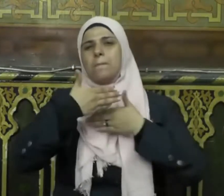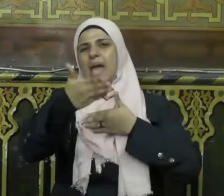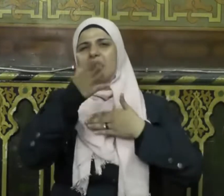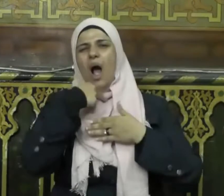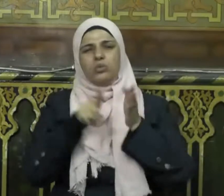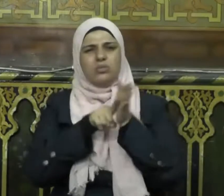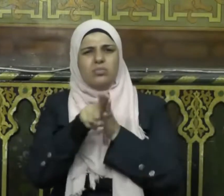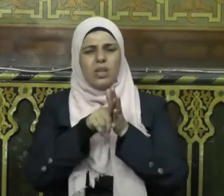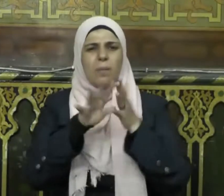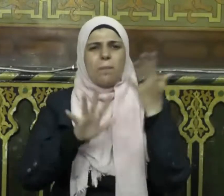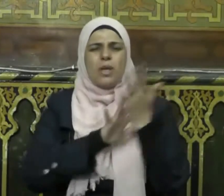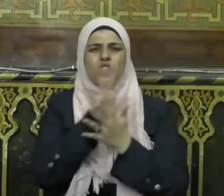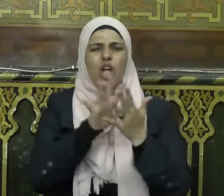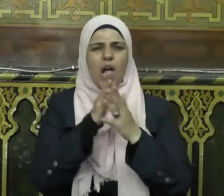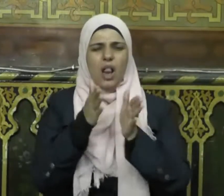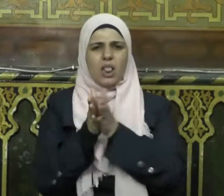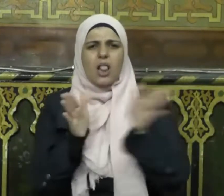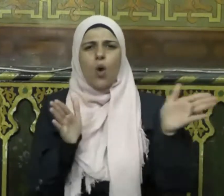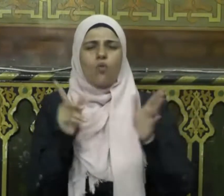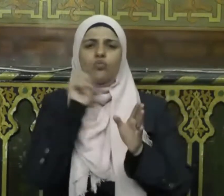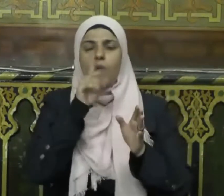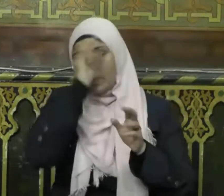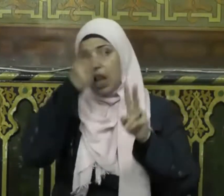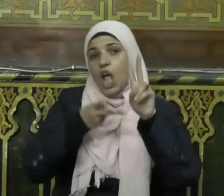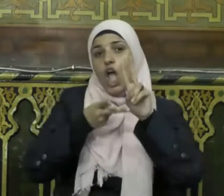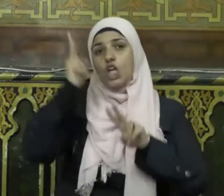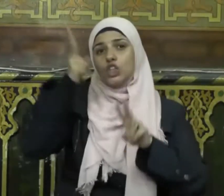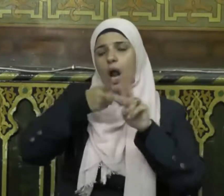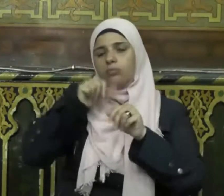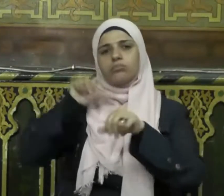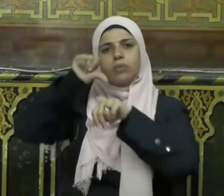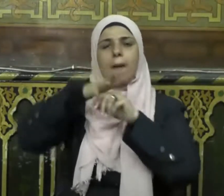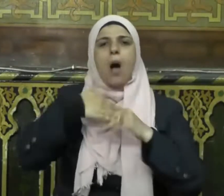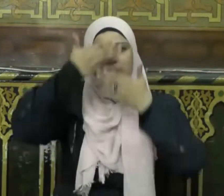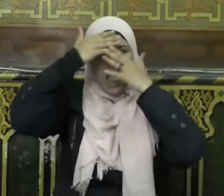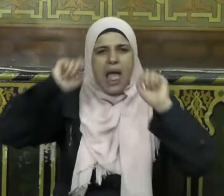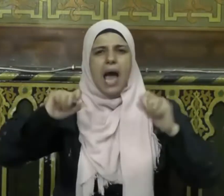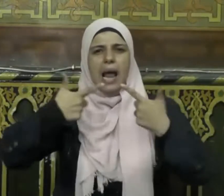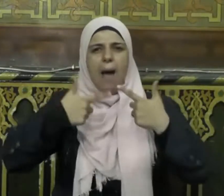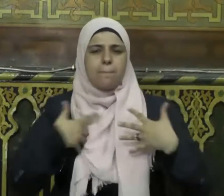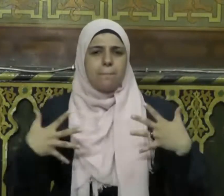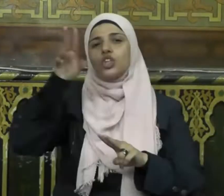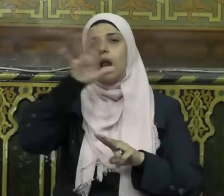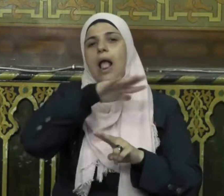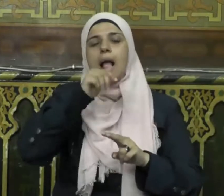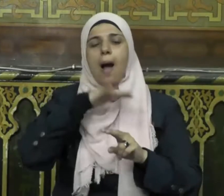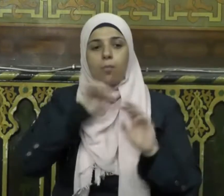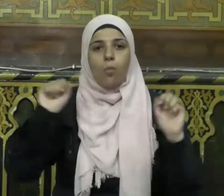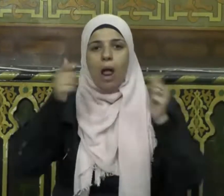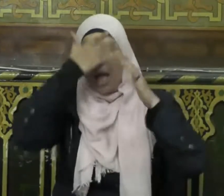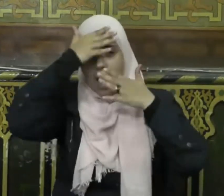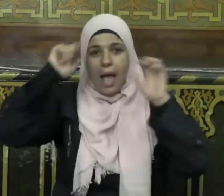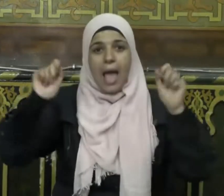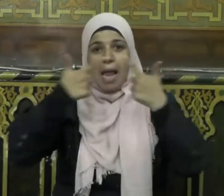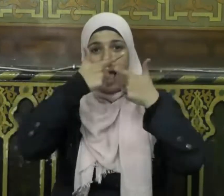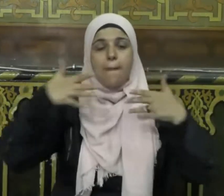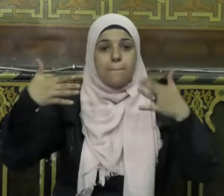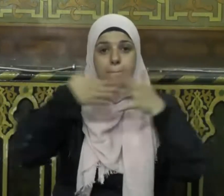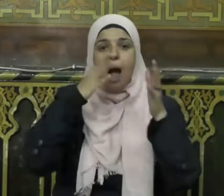ألوان الذلل والشطط والتطرف كالهجرة إلى جماعات الإرهاب بوهم الجهاد الكاذب تحت